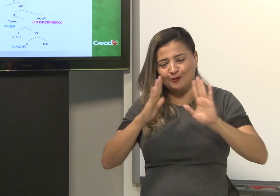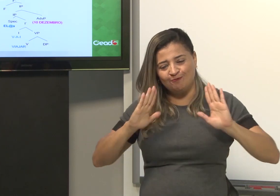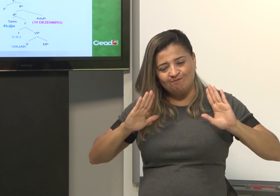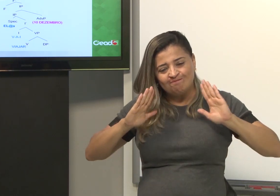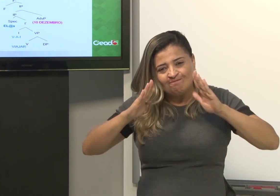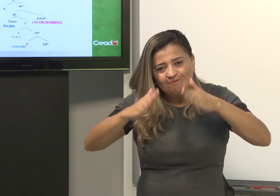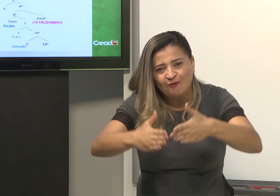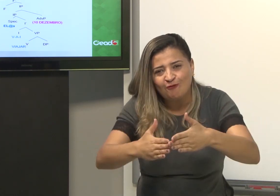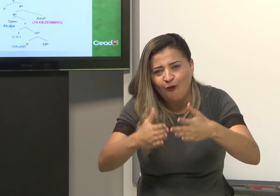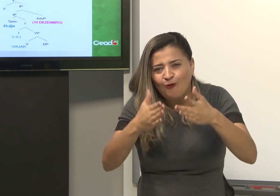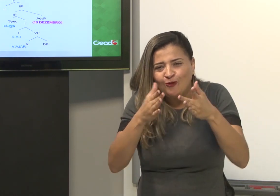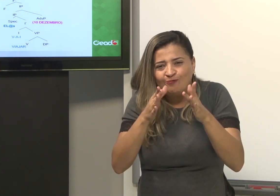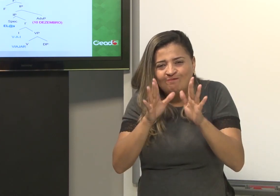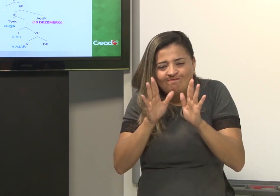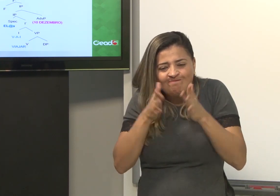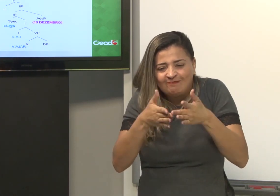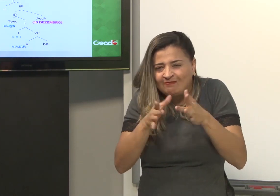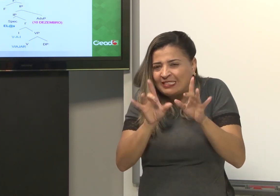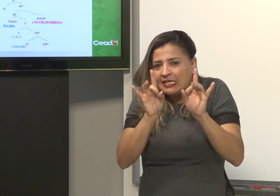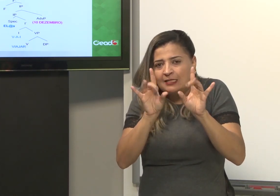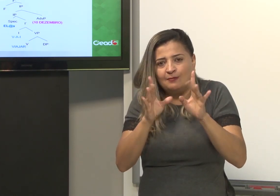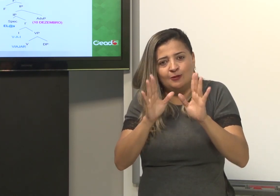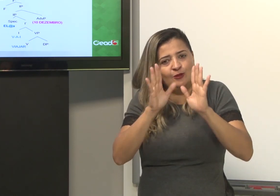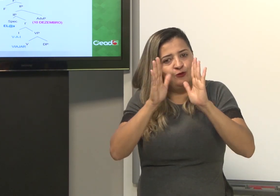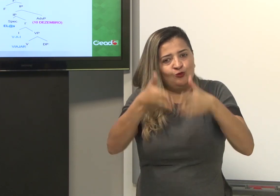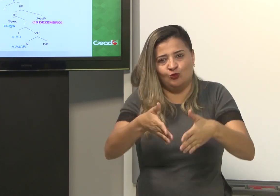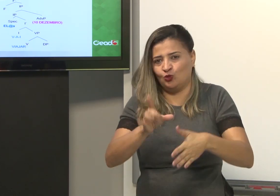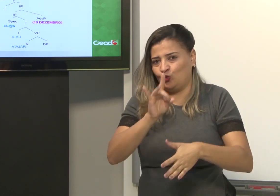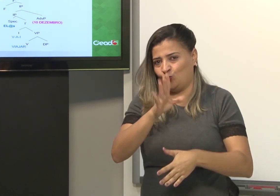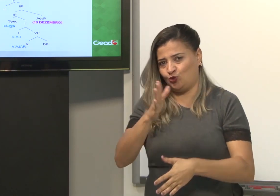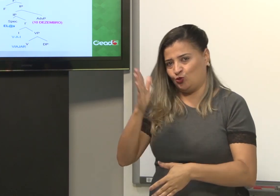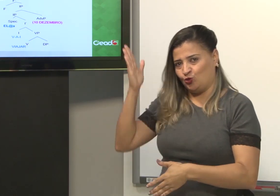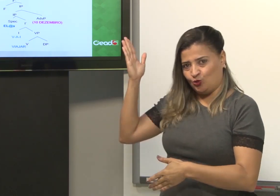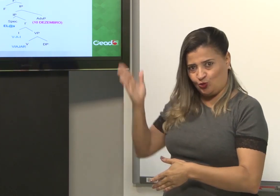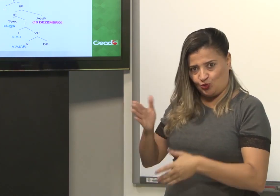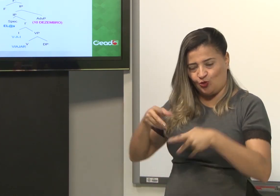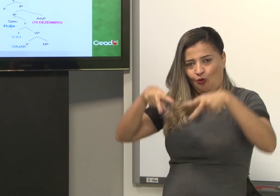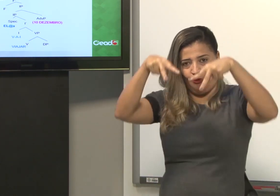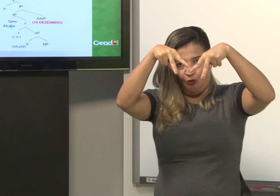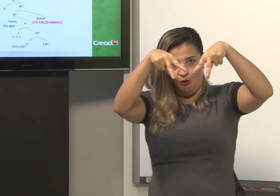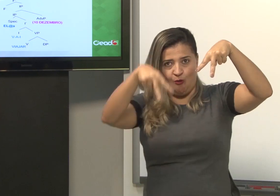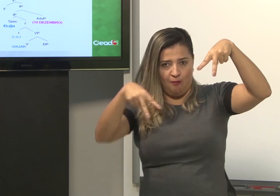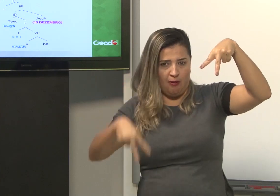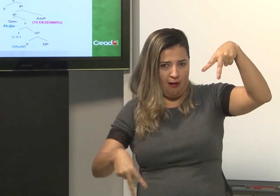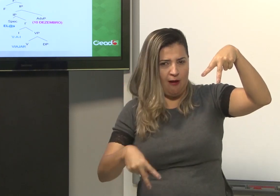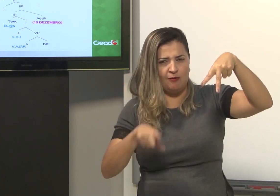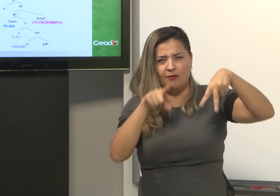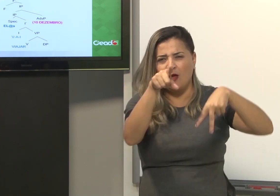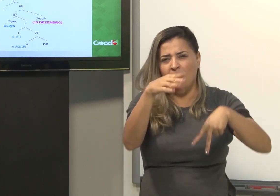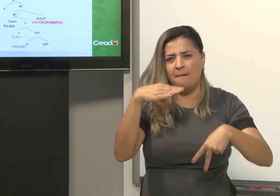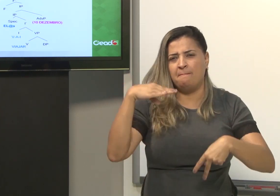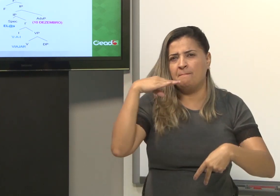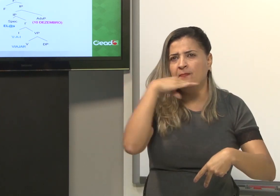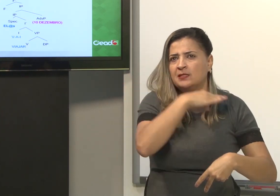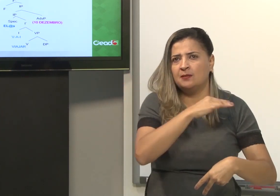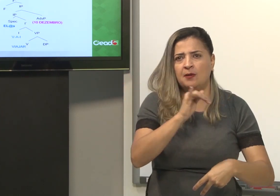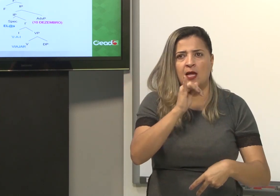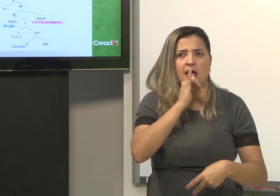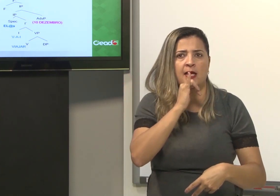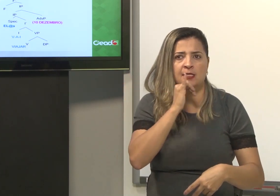Seria necessário outra disciplina para focar bastante, detalhar bastante isso aqui. Essa árvore. Então vocês podem